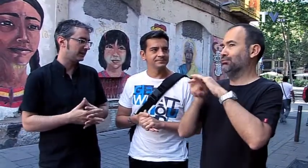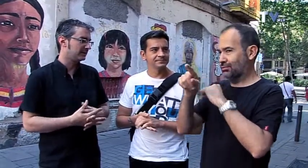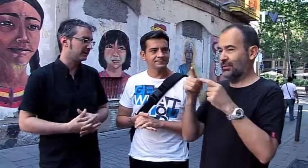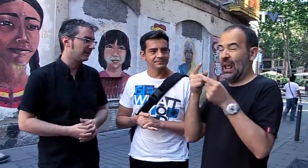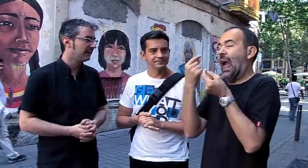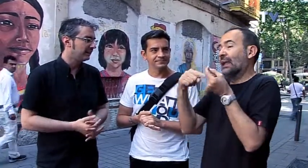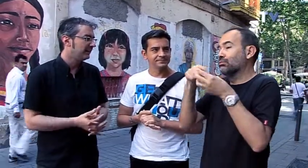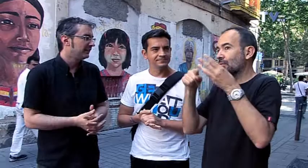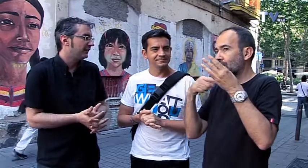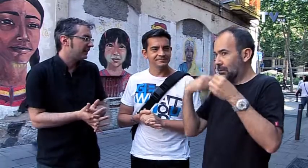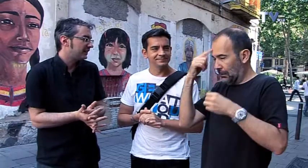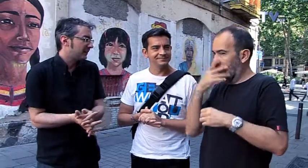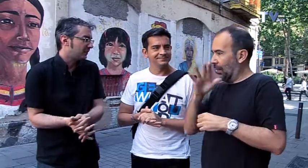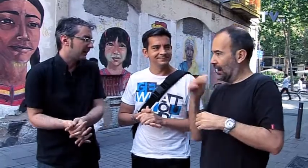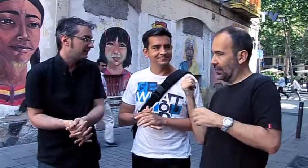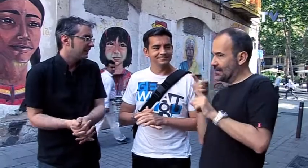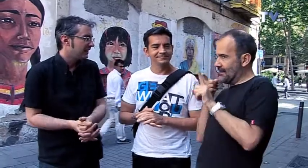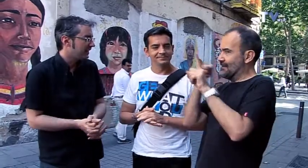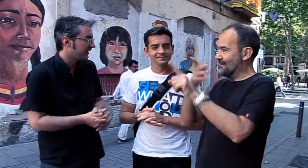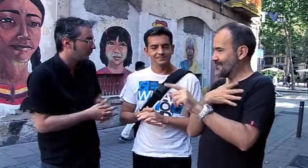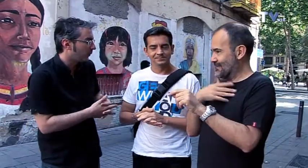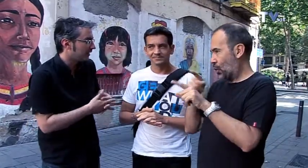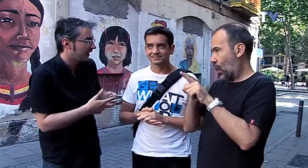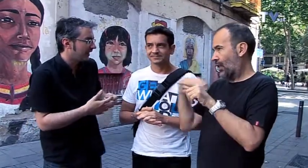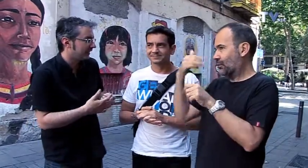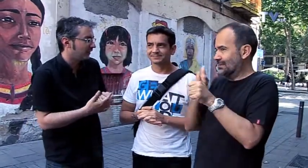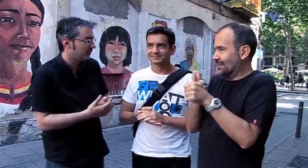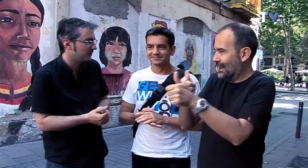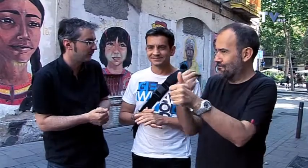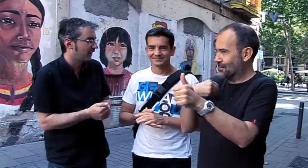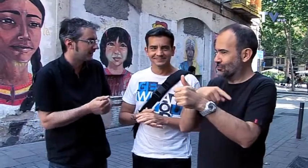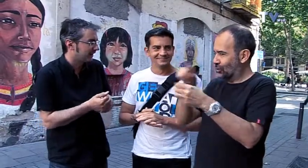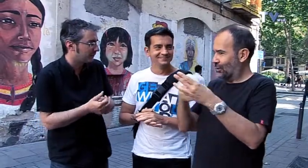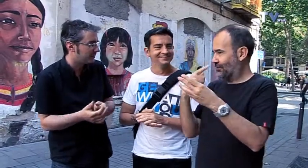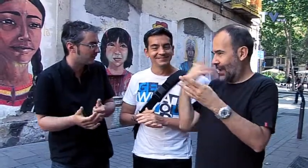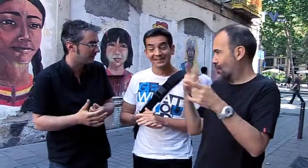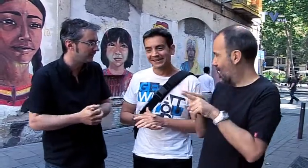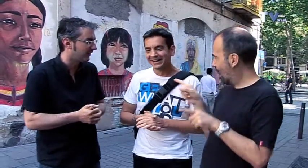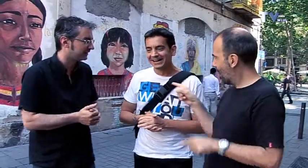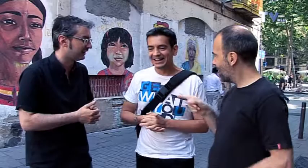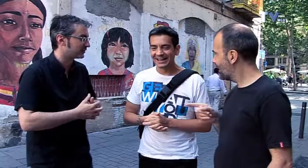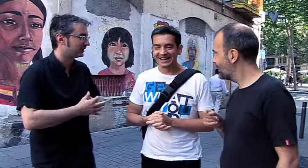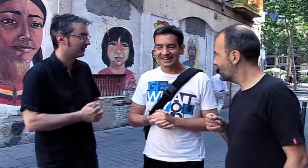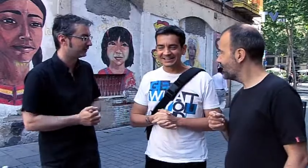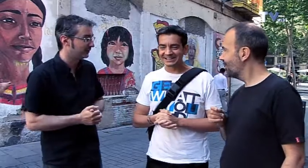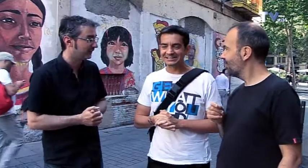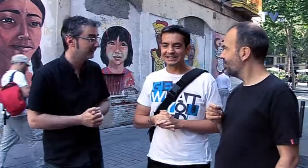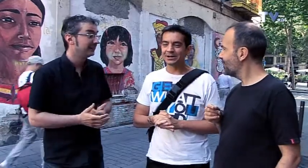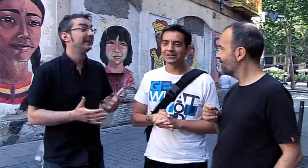caracterizaba. Bueno, y unos cuantos más, pero quizá, no sé, tú sigas el mismo camino, no sé, de fama. Sí,